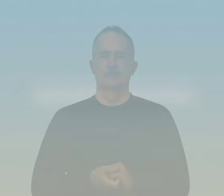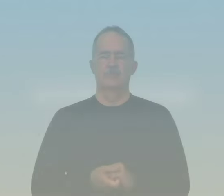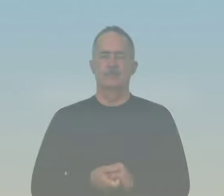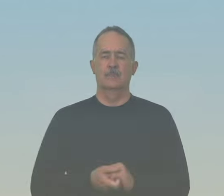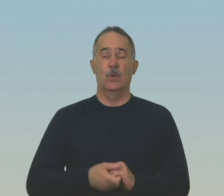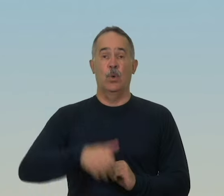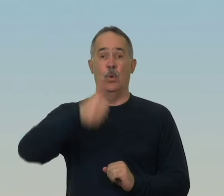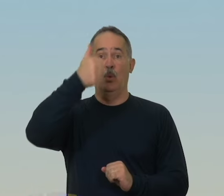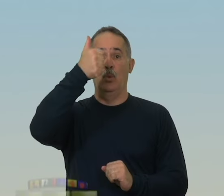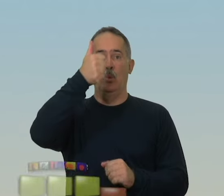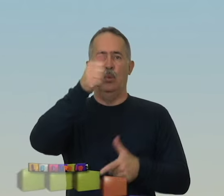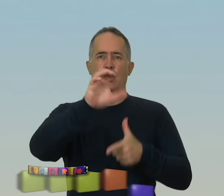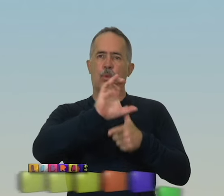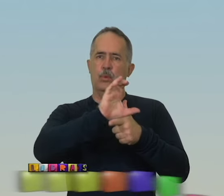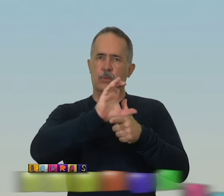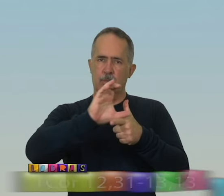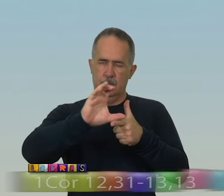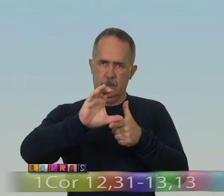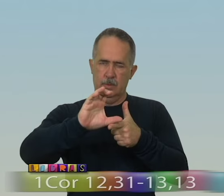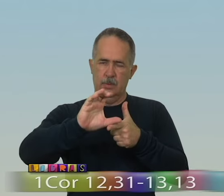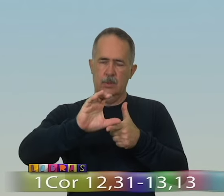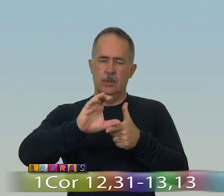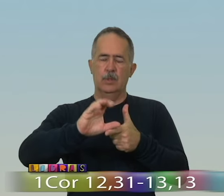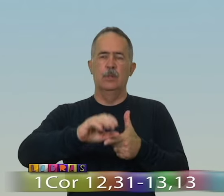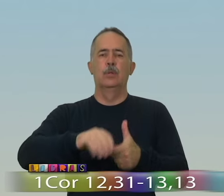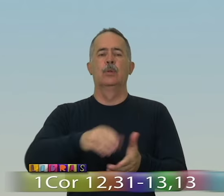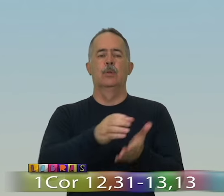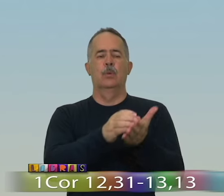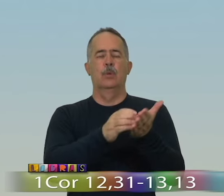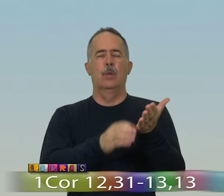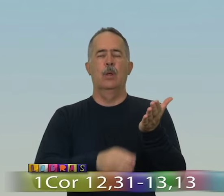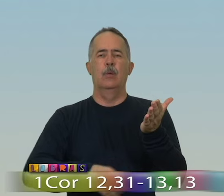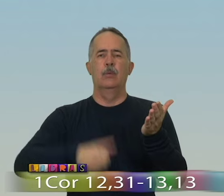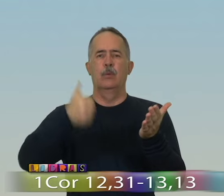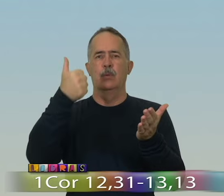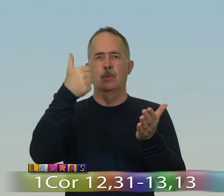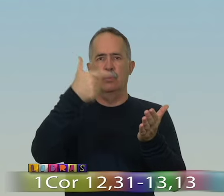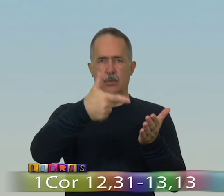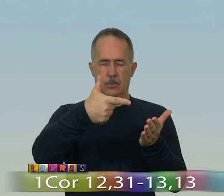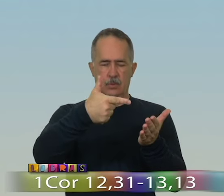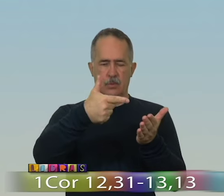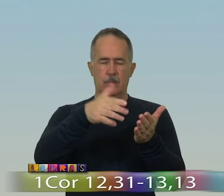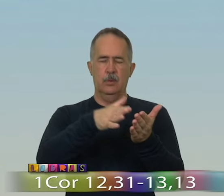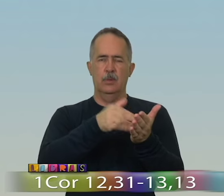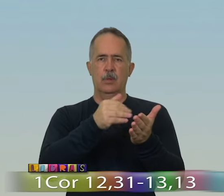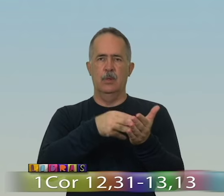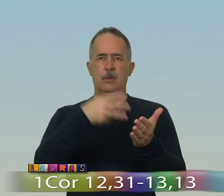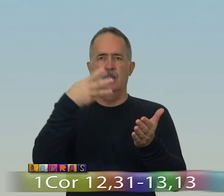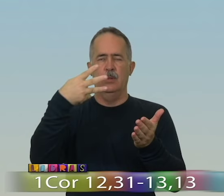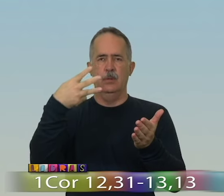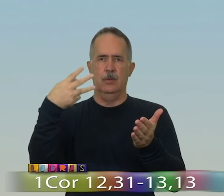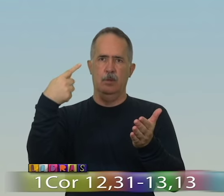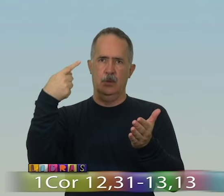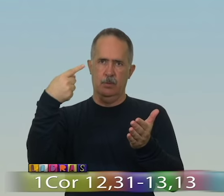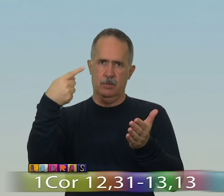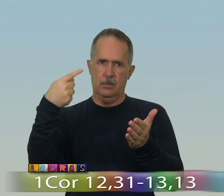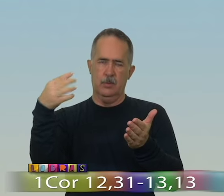1 Coríntios, capítulo 12, versículos de 31 a 13